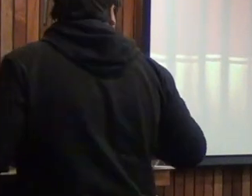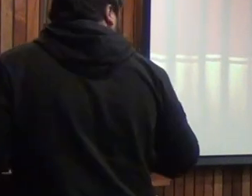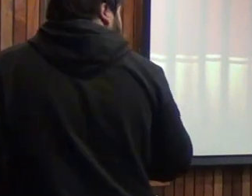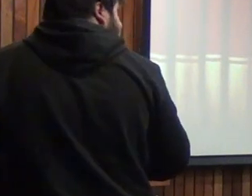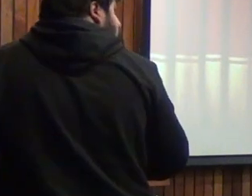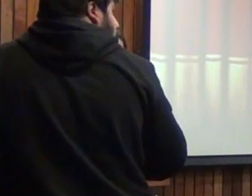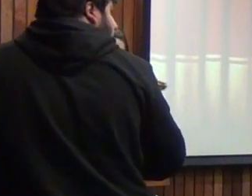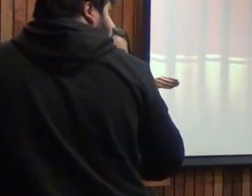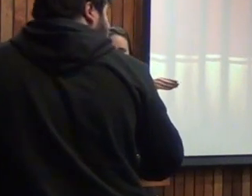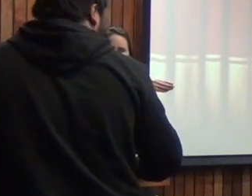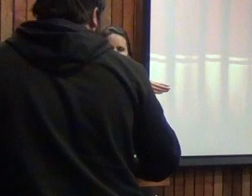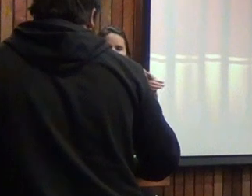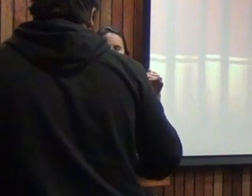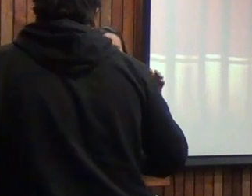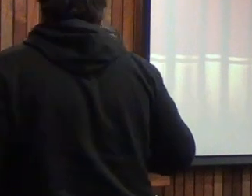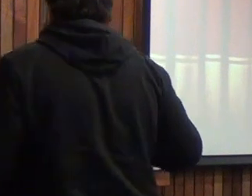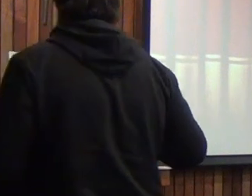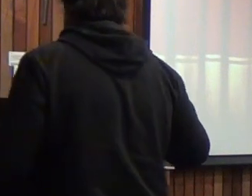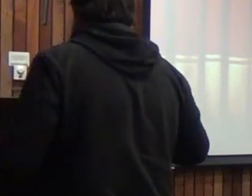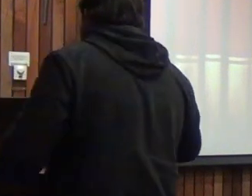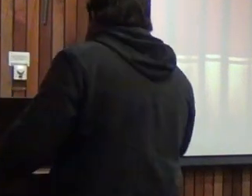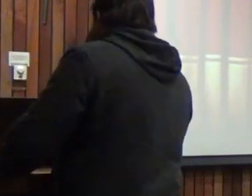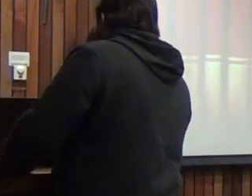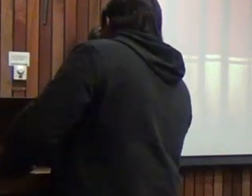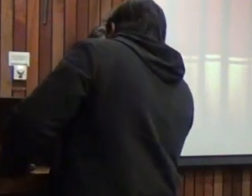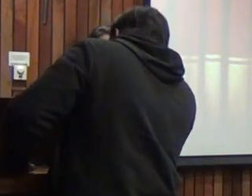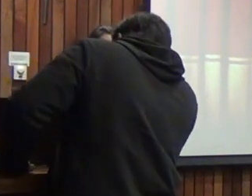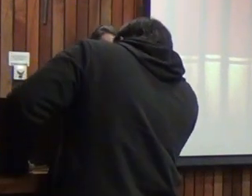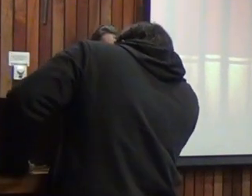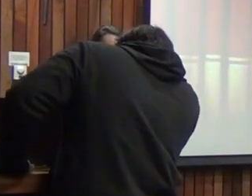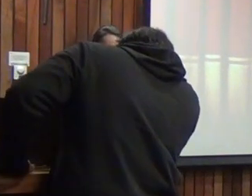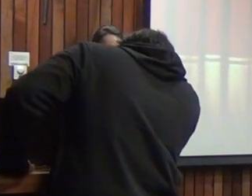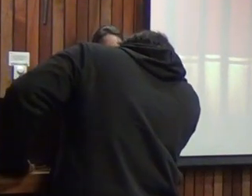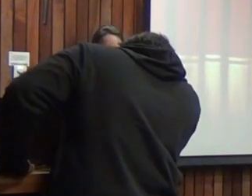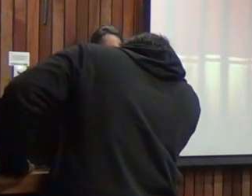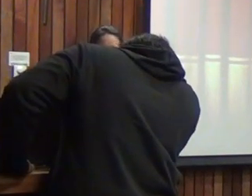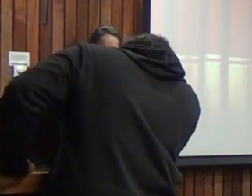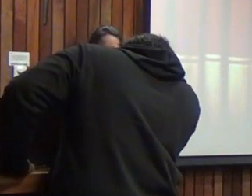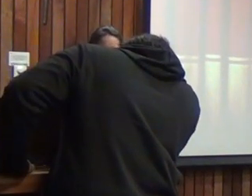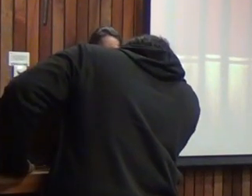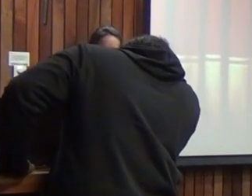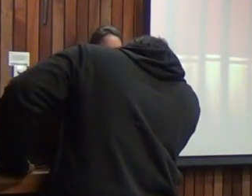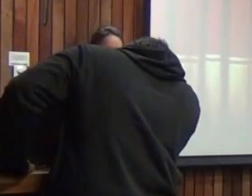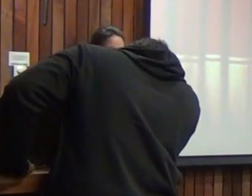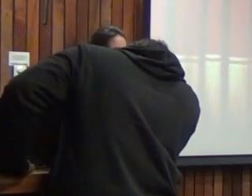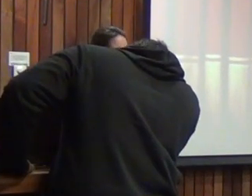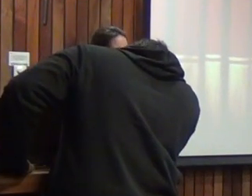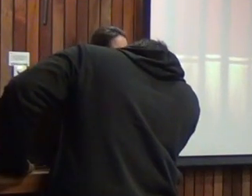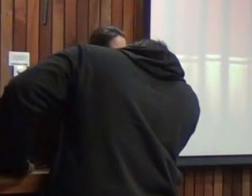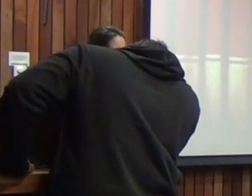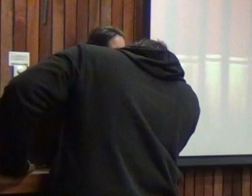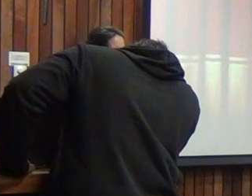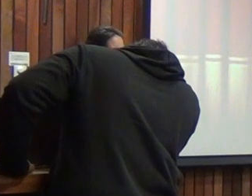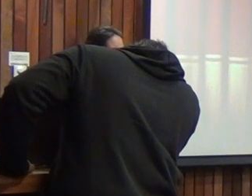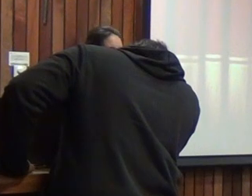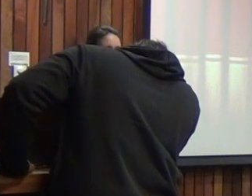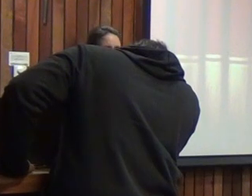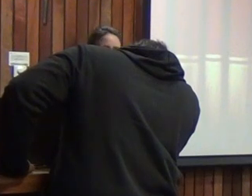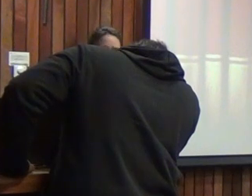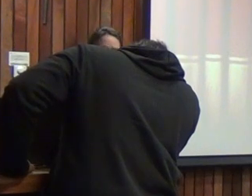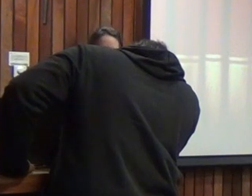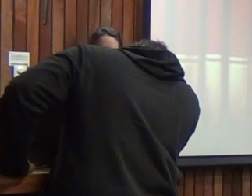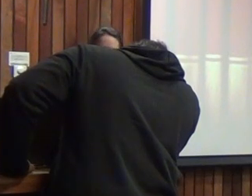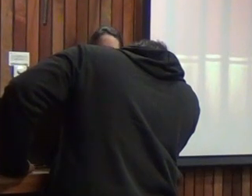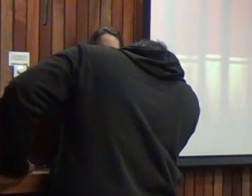si mal no recuerdo la respuesta a esa pregunta inicial era que este WIS 5